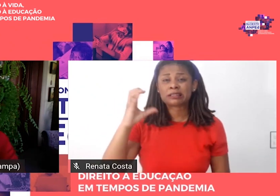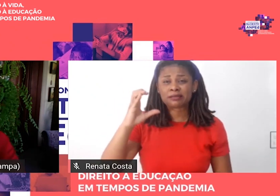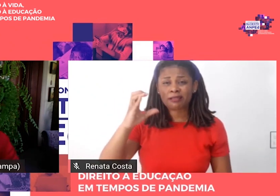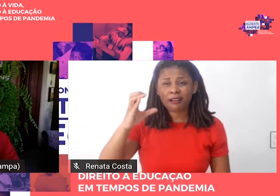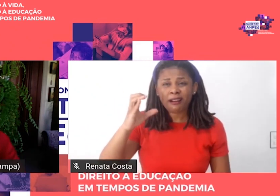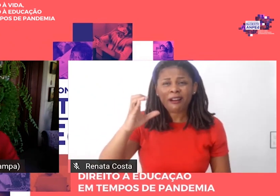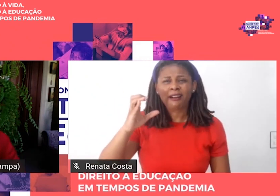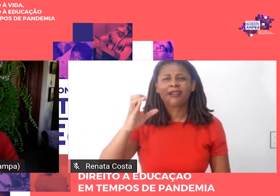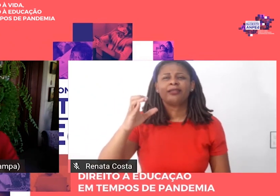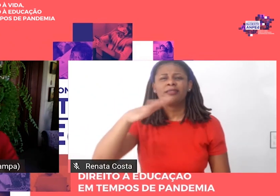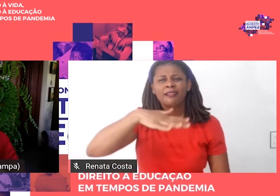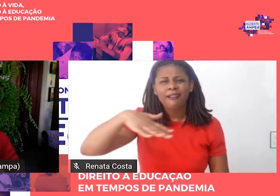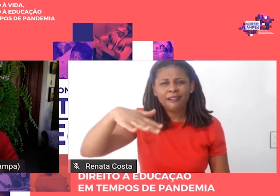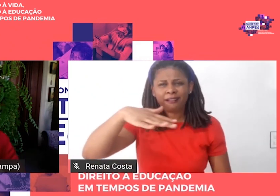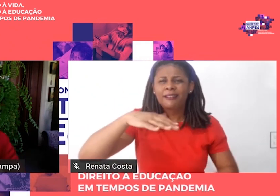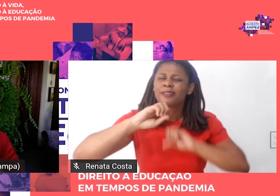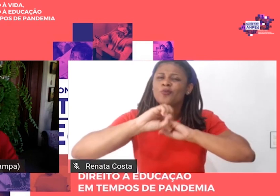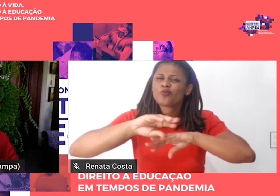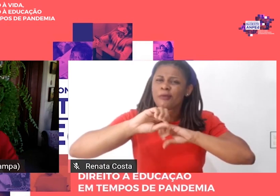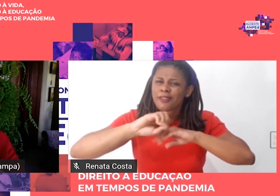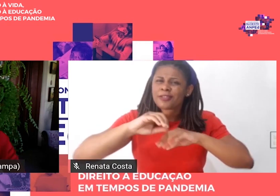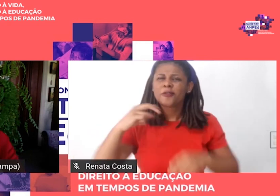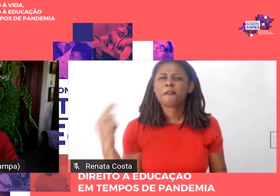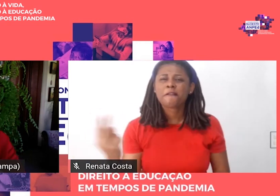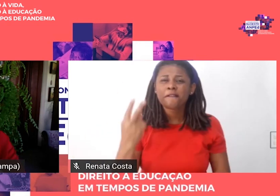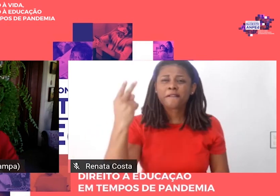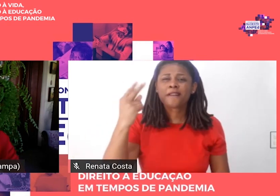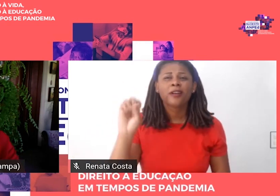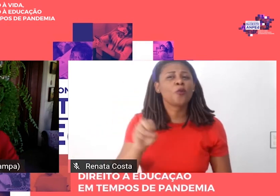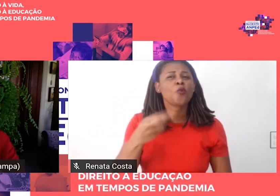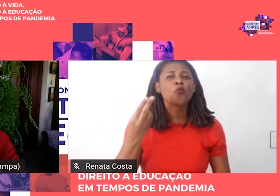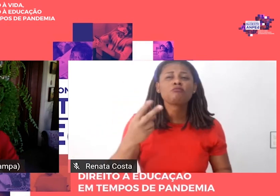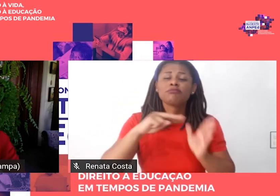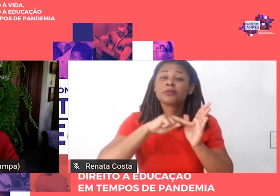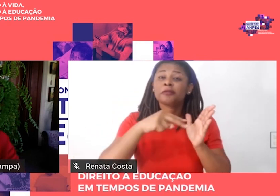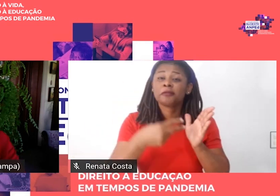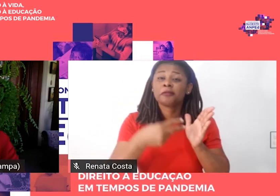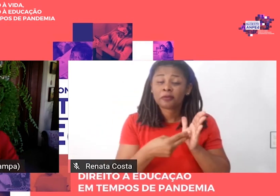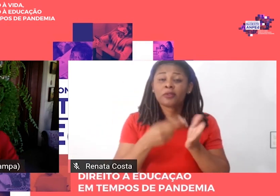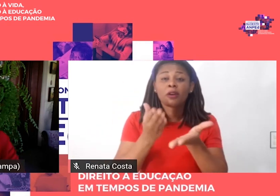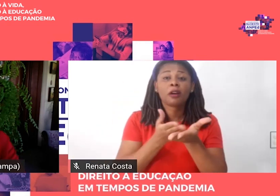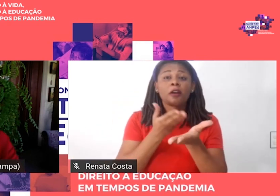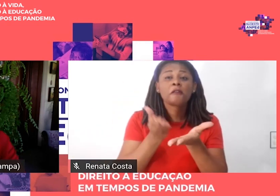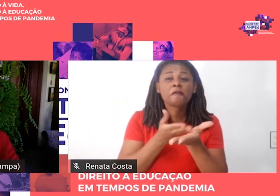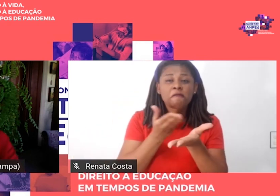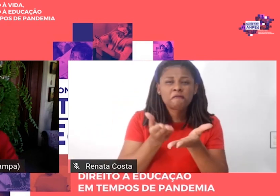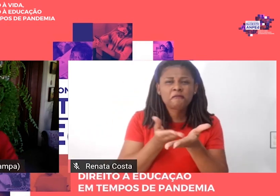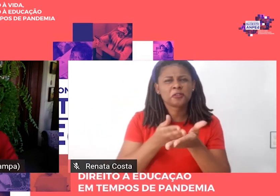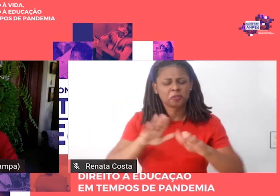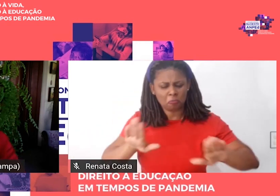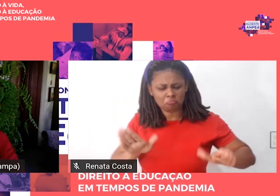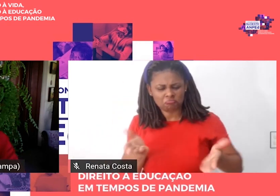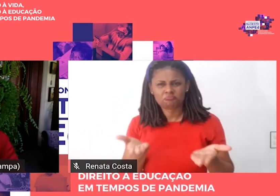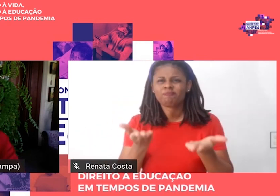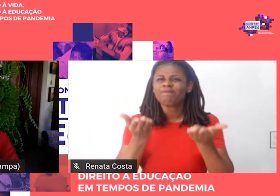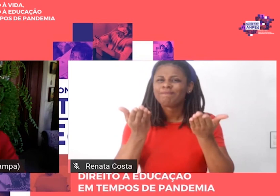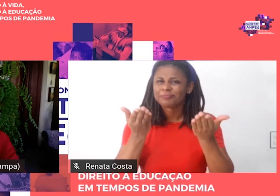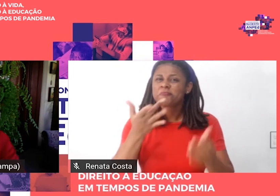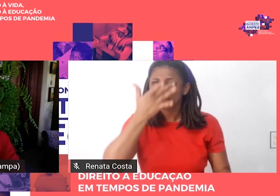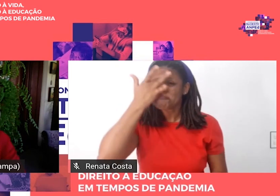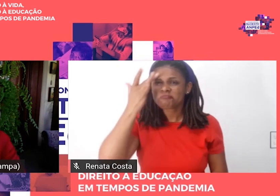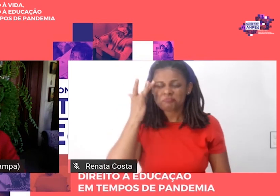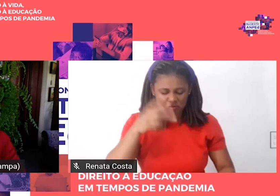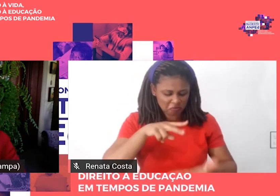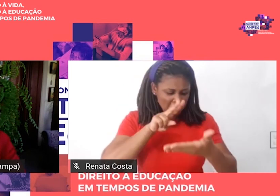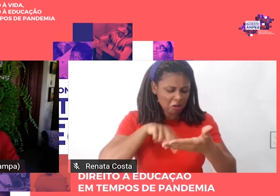para a área da educação. Ou seja, é uma revista valorizada por quem lê e por